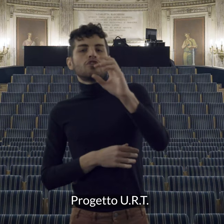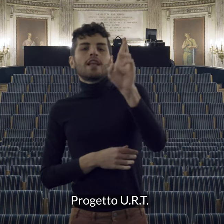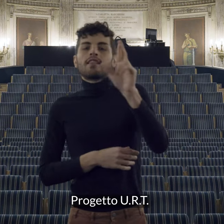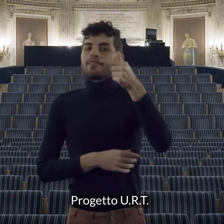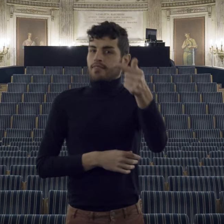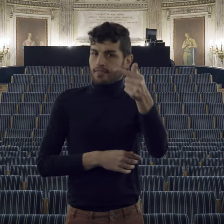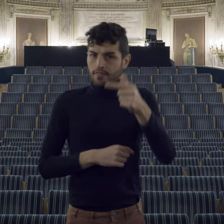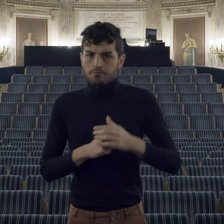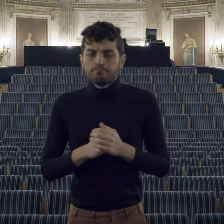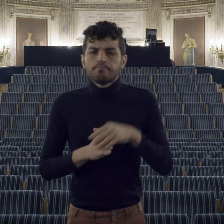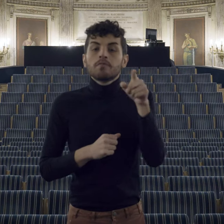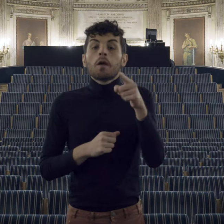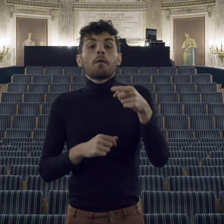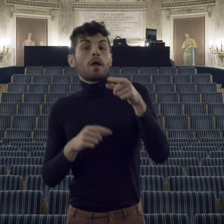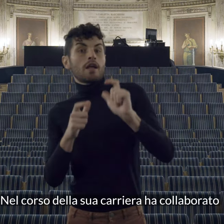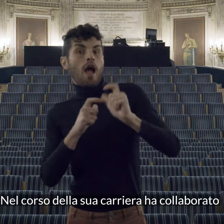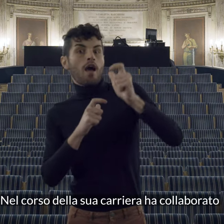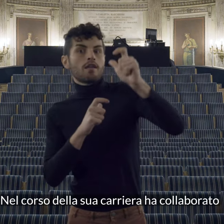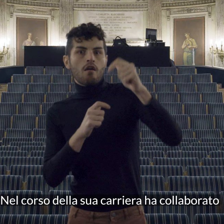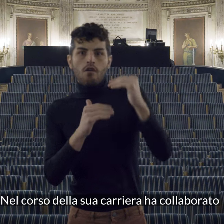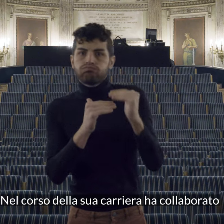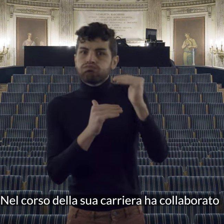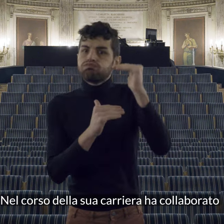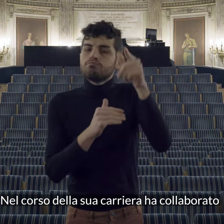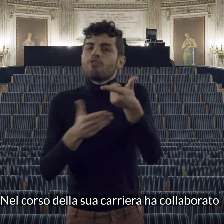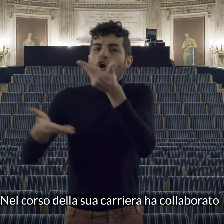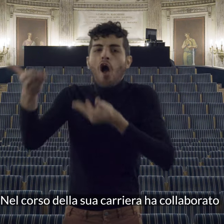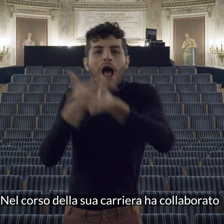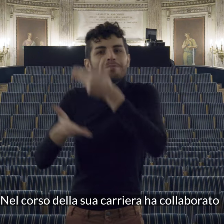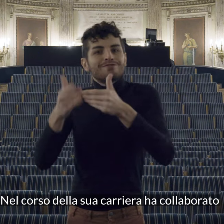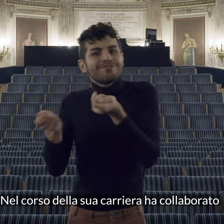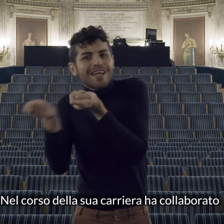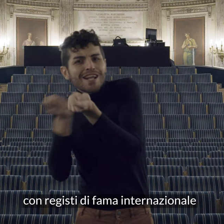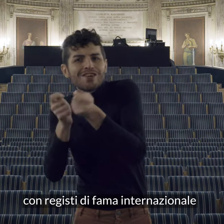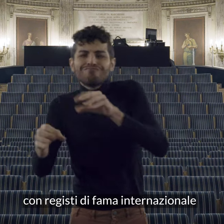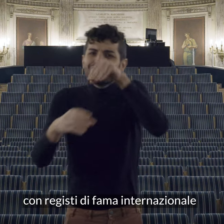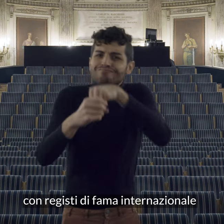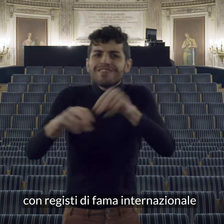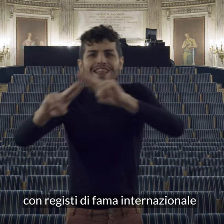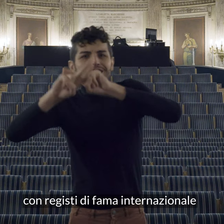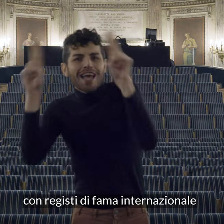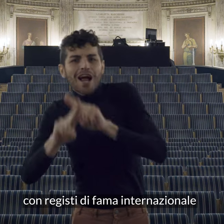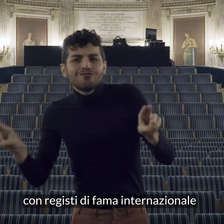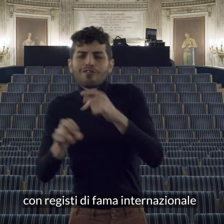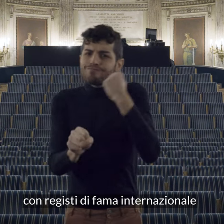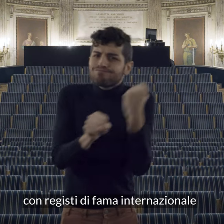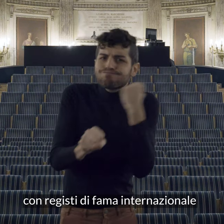nel corso della sua carriera ha collaborato con registi di fama internazionale